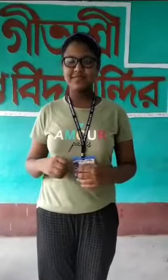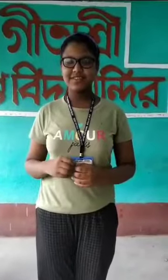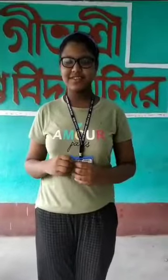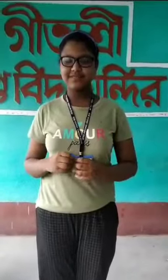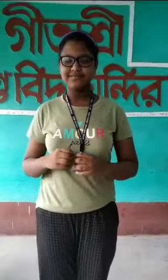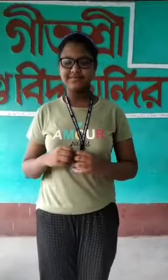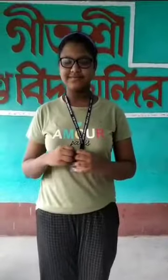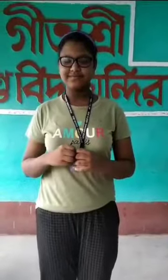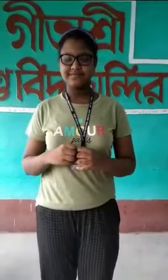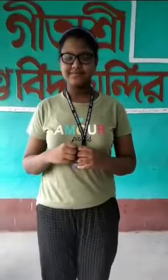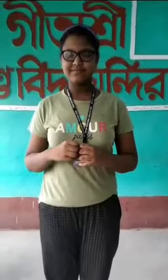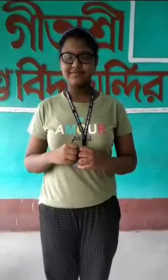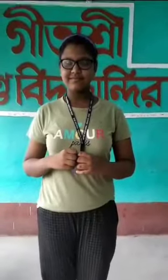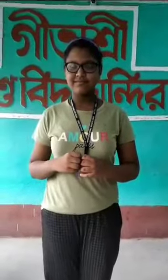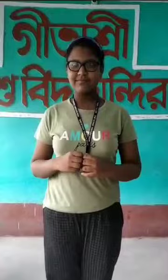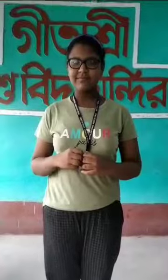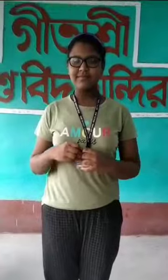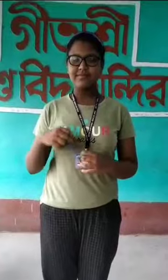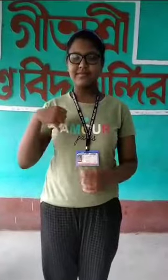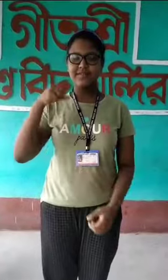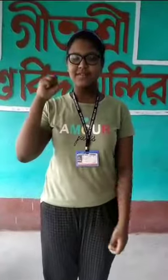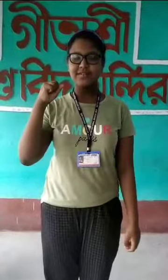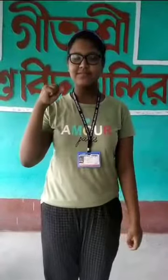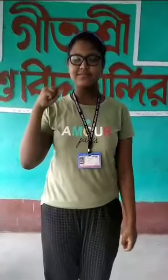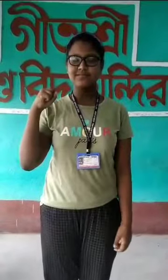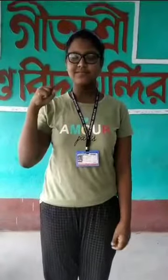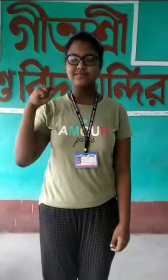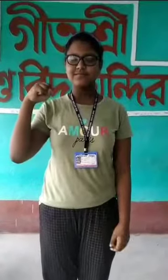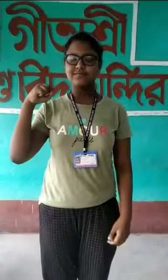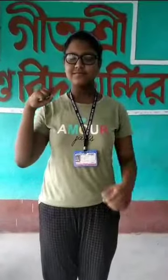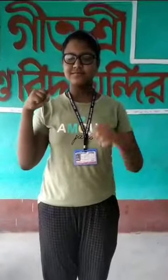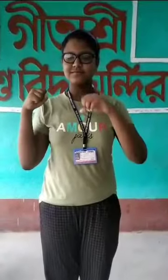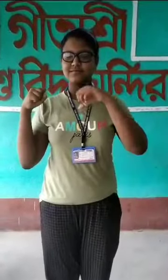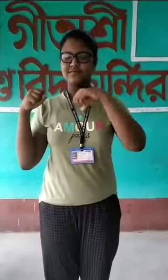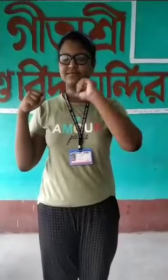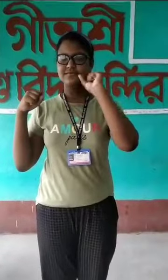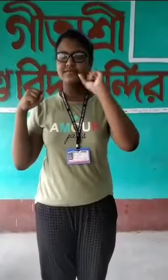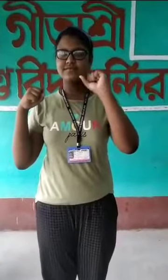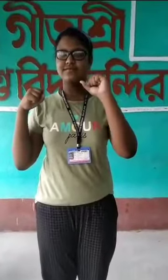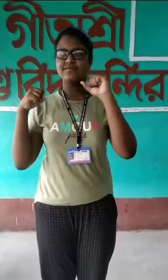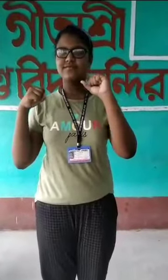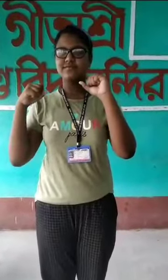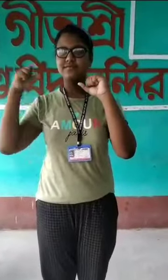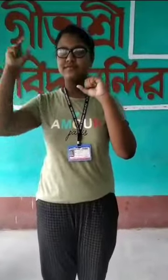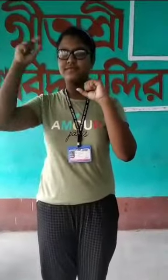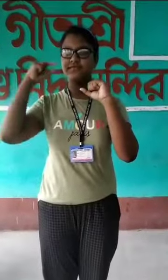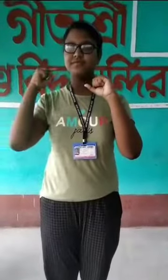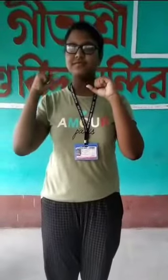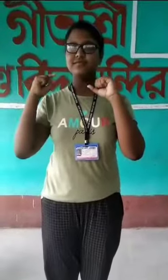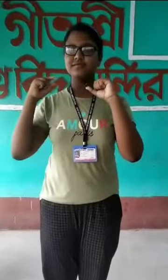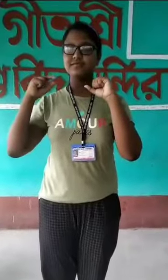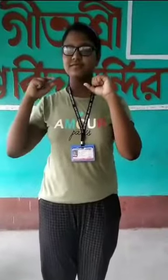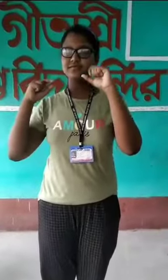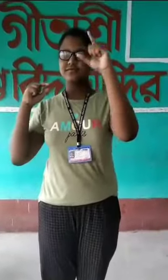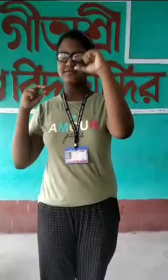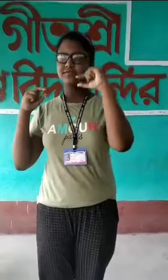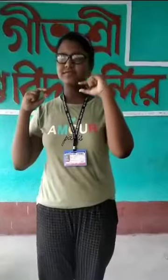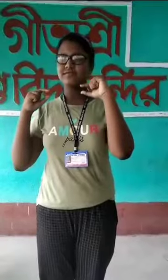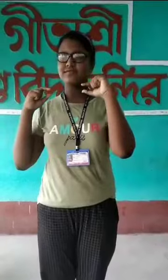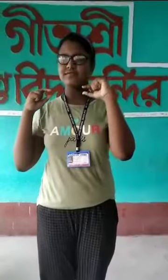add 4, add 40, add 5, add 50, equal